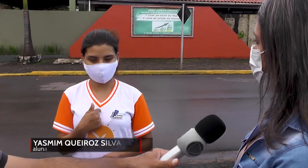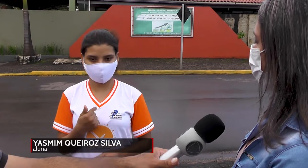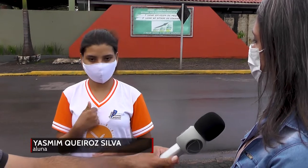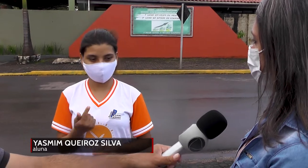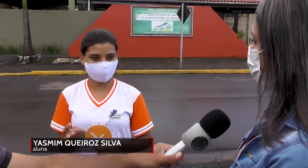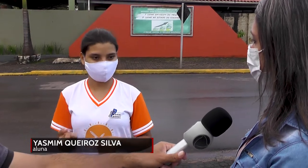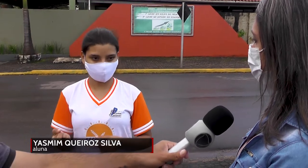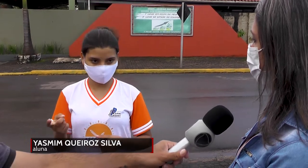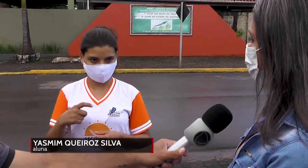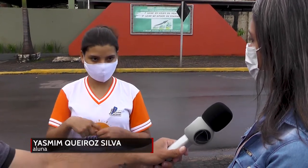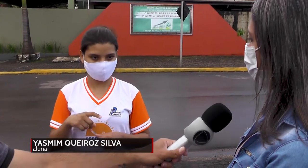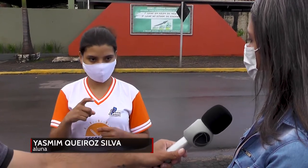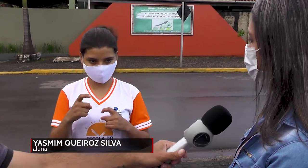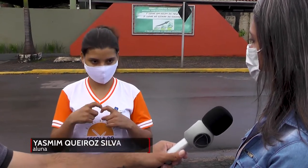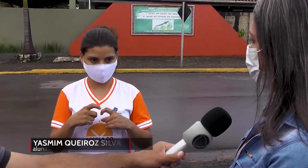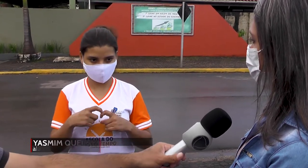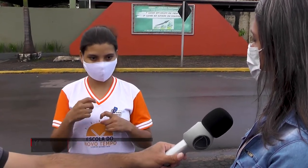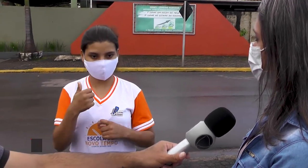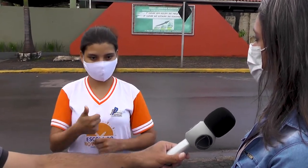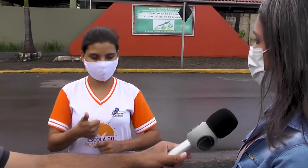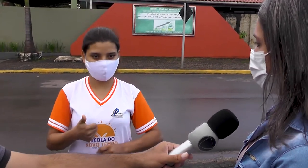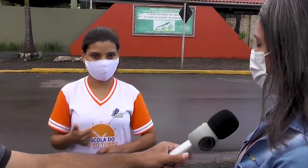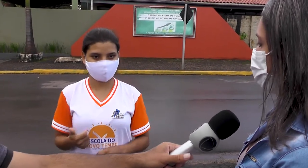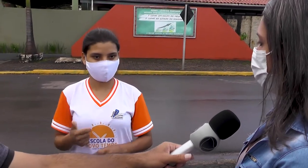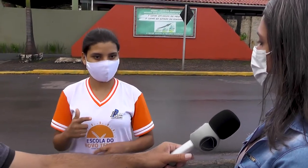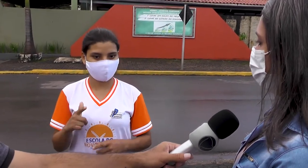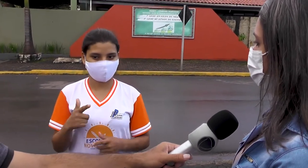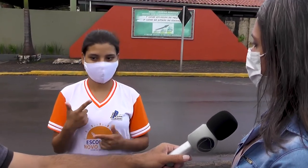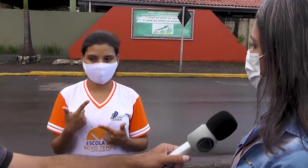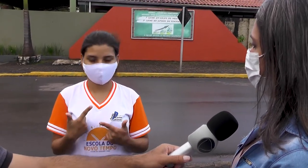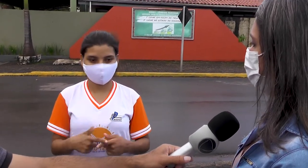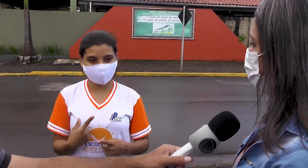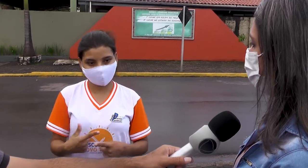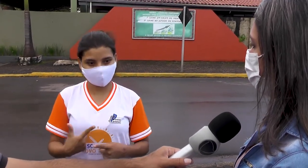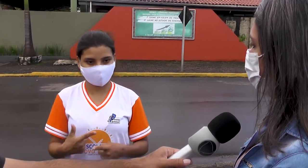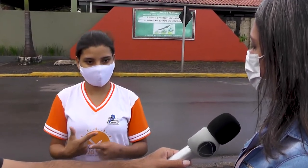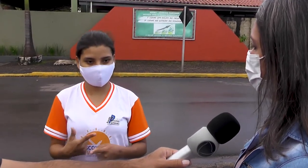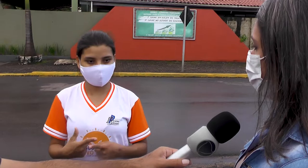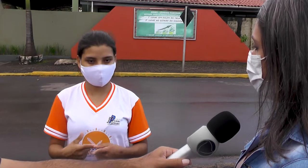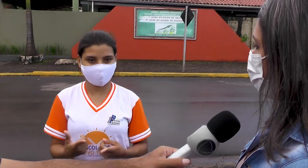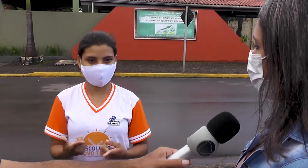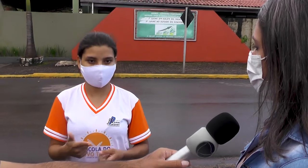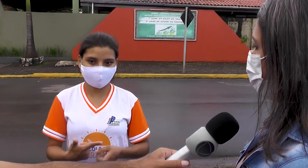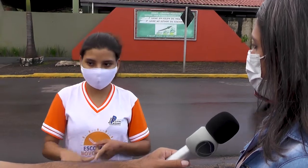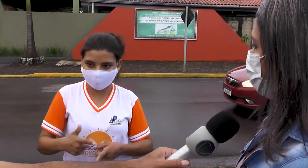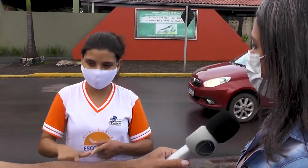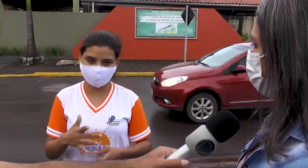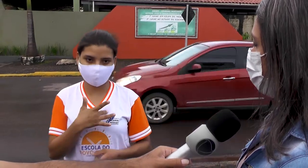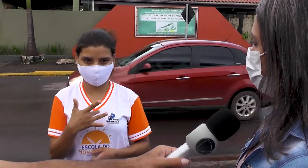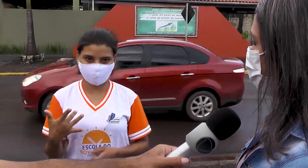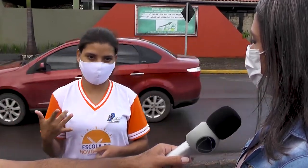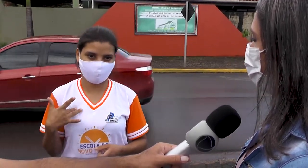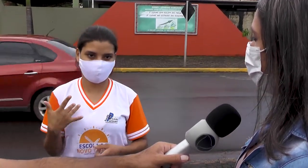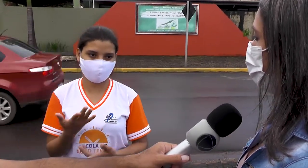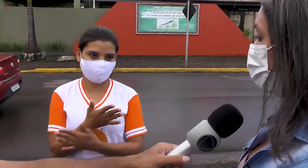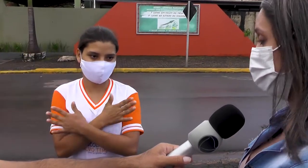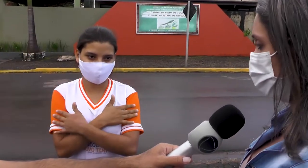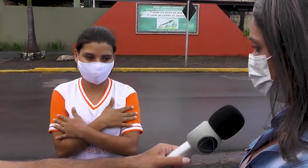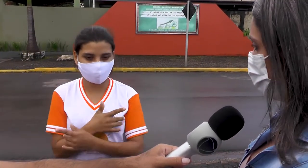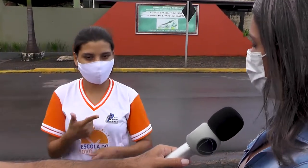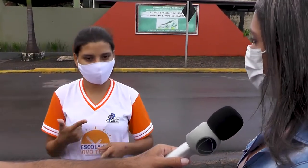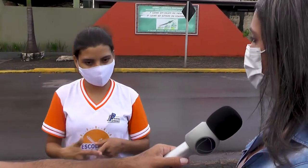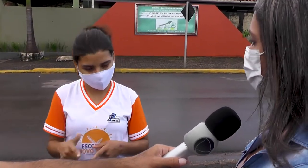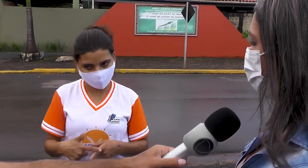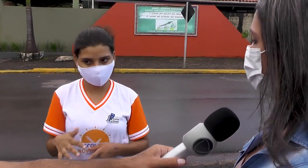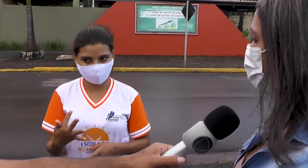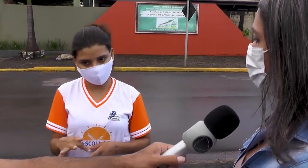Então, né, eu já fui ao médico algumas vezes, né, e aí eu tenho